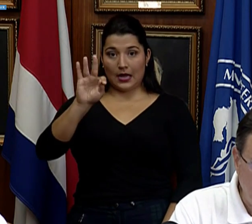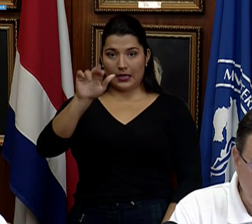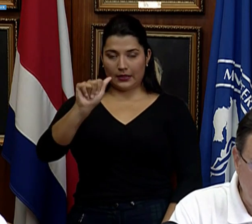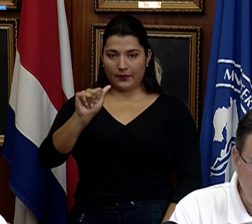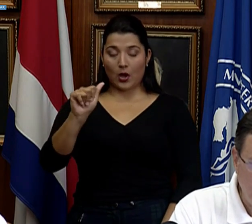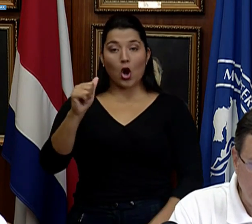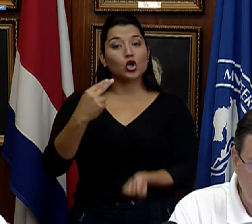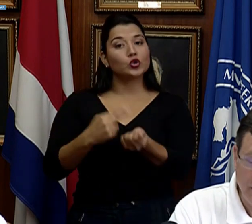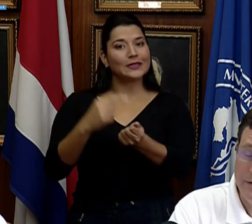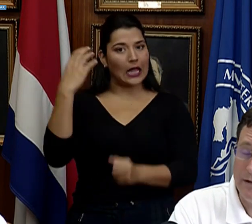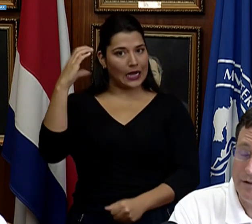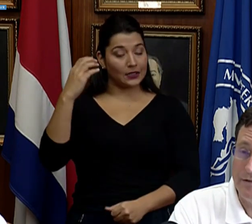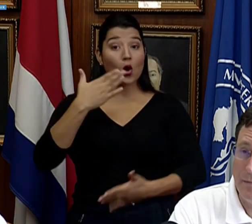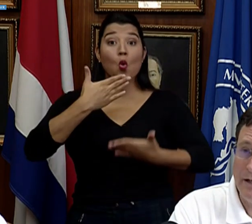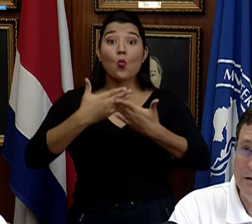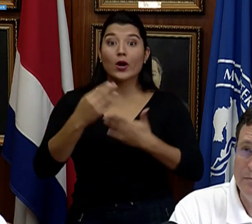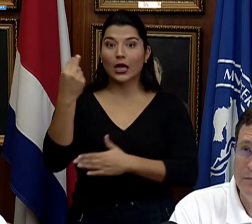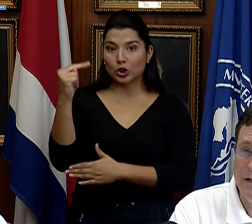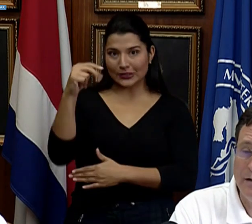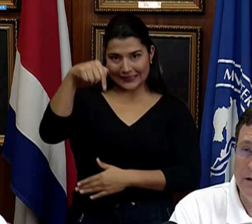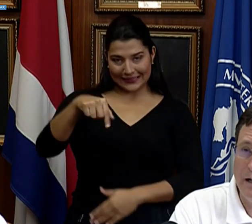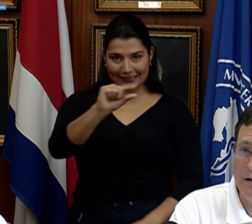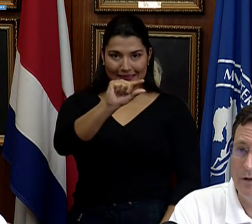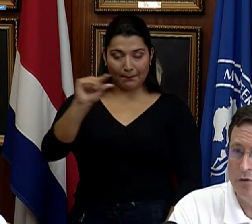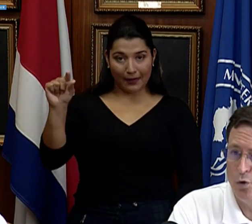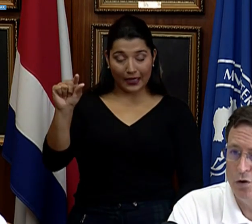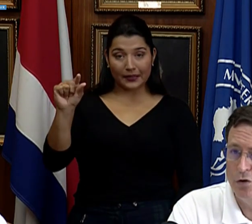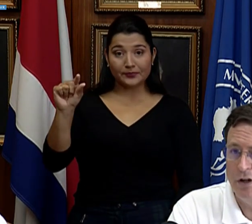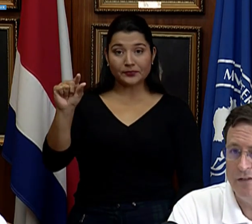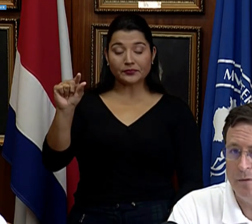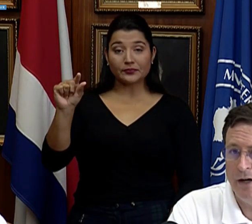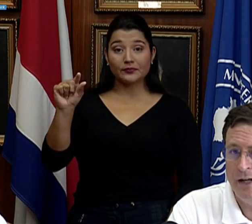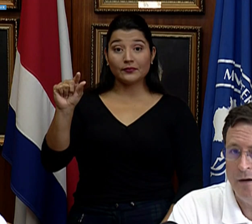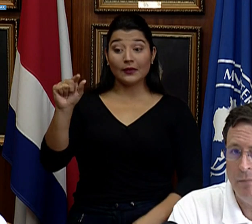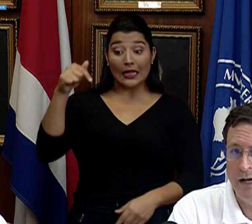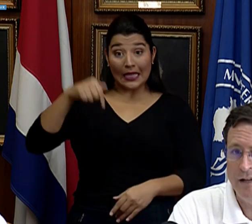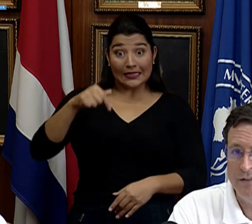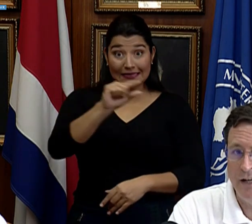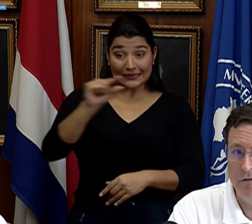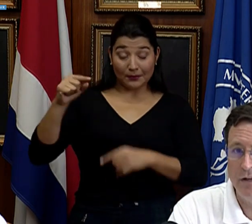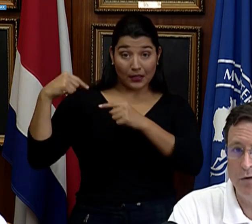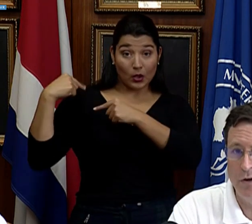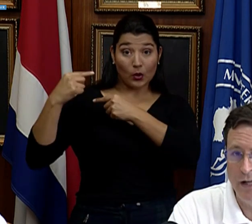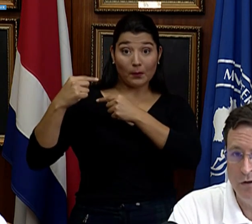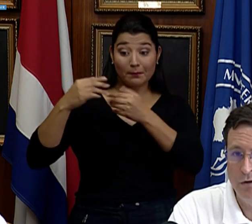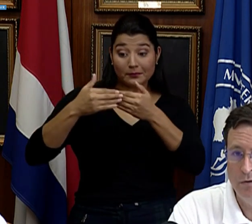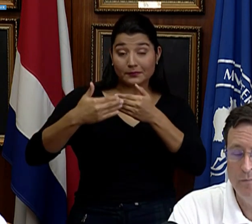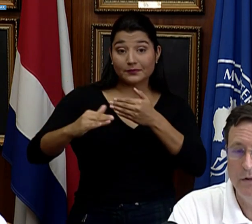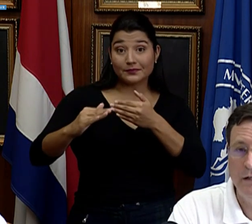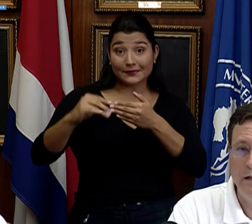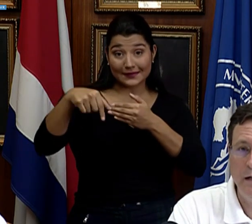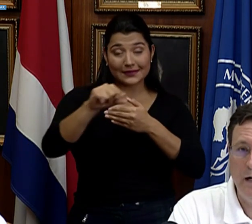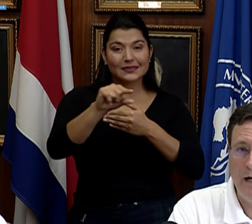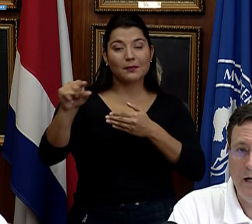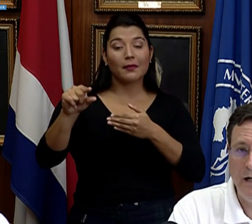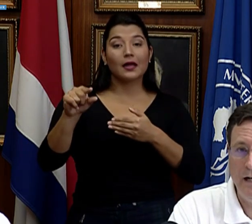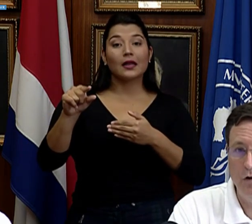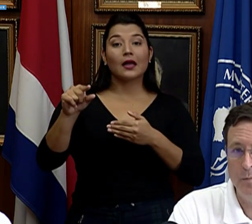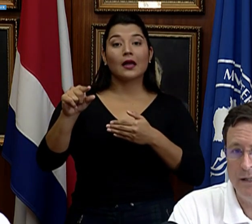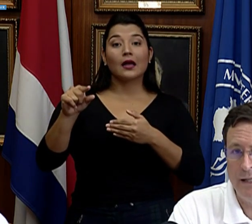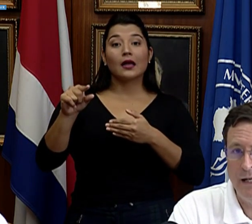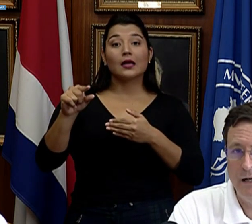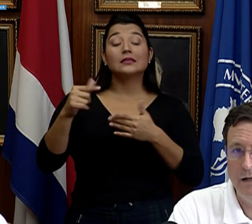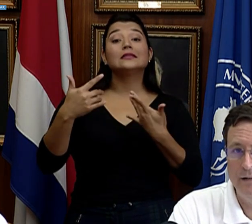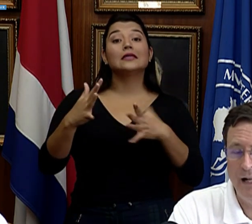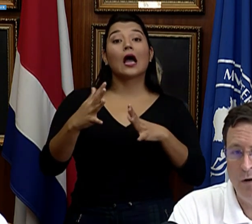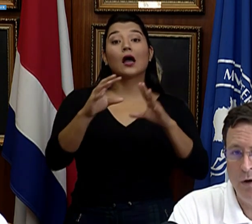Hay una buena noticia esta semana, en el transcurso de la semana van a estar retornando a el